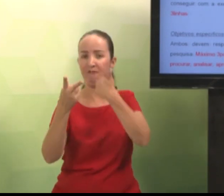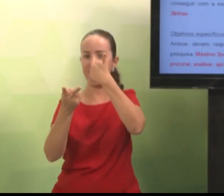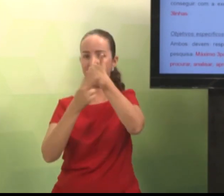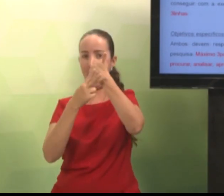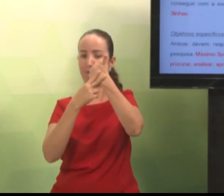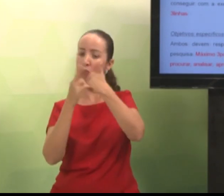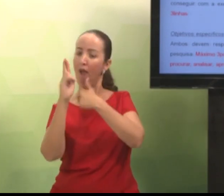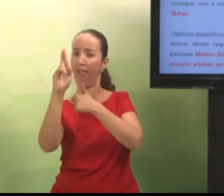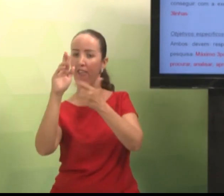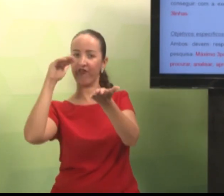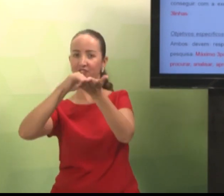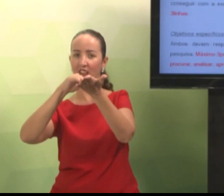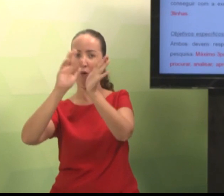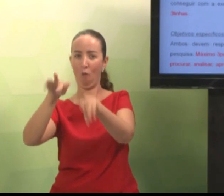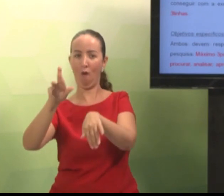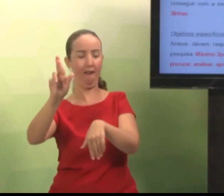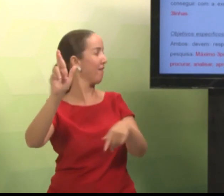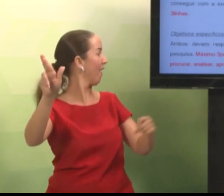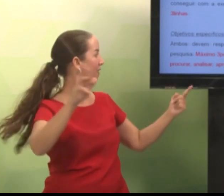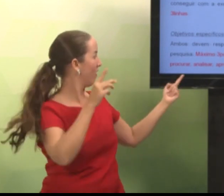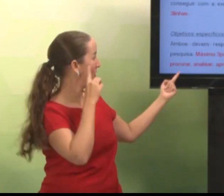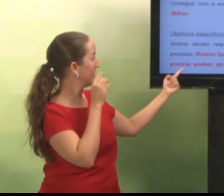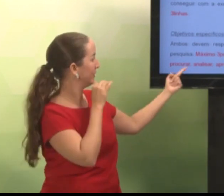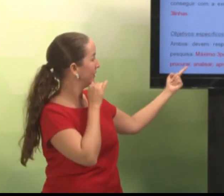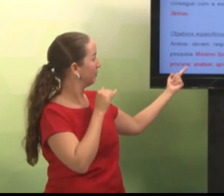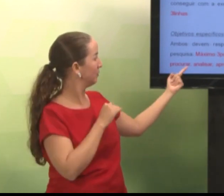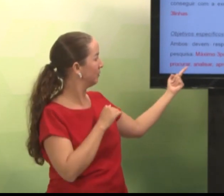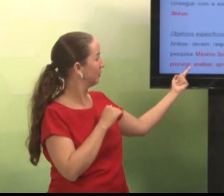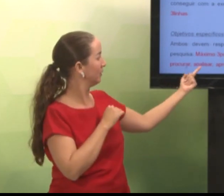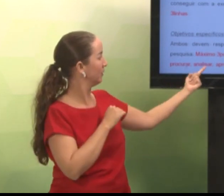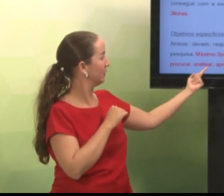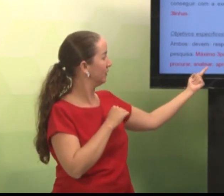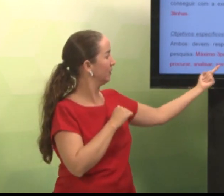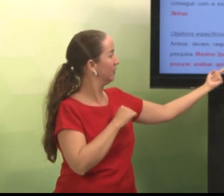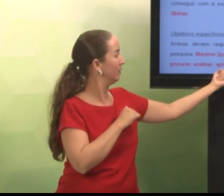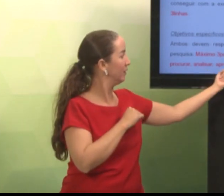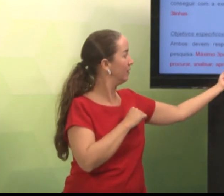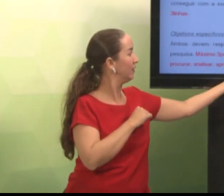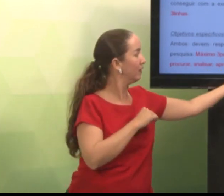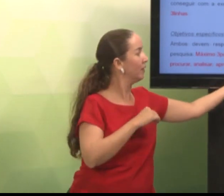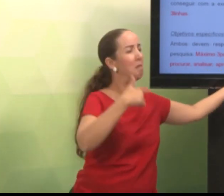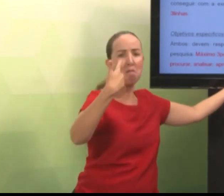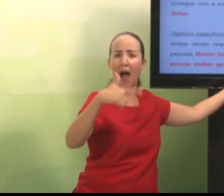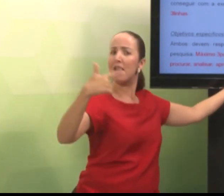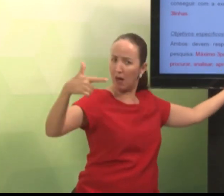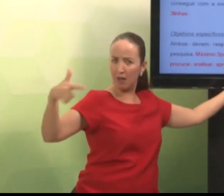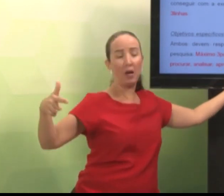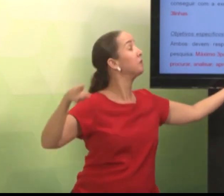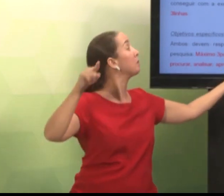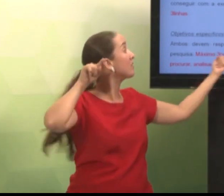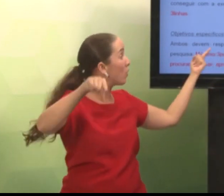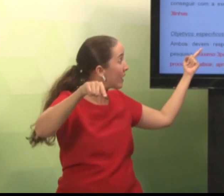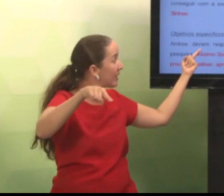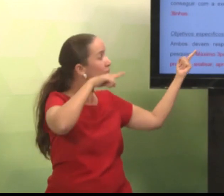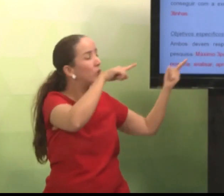Eu posso colocar aqui. Eu quero perceber algo. Eu quero ver algo. E esses verbos têm que estar sempre no